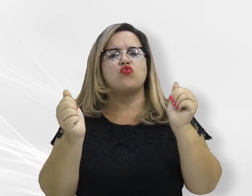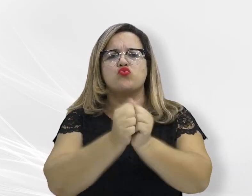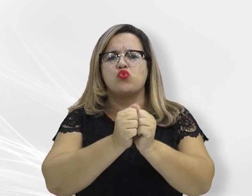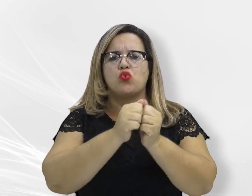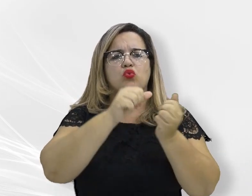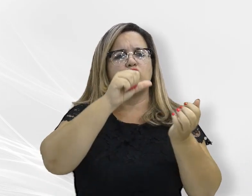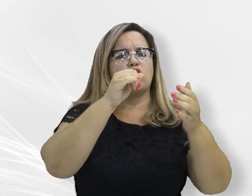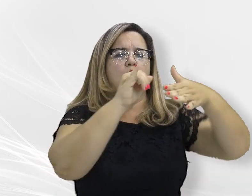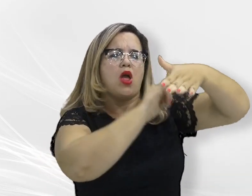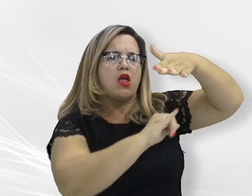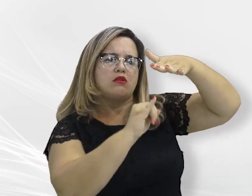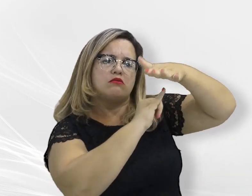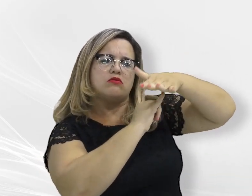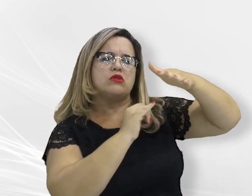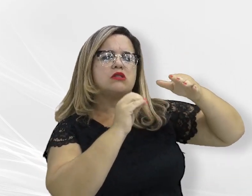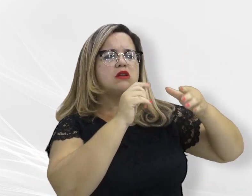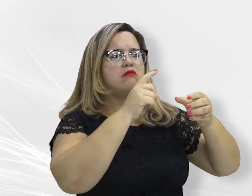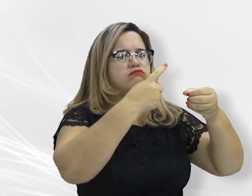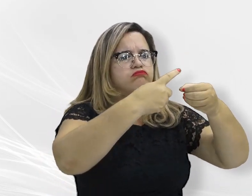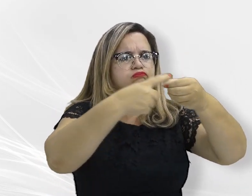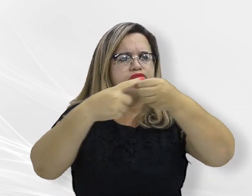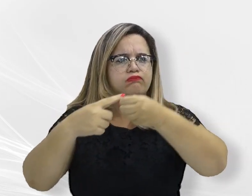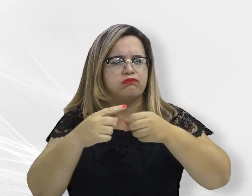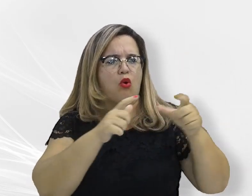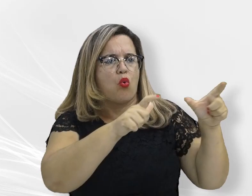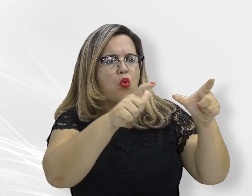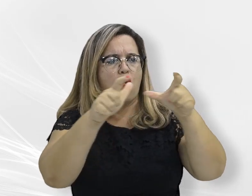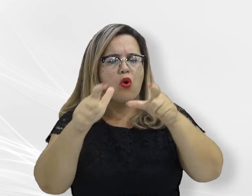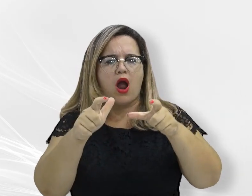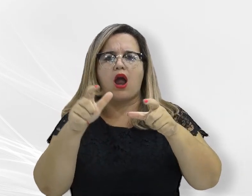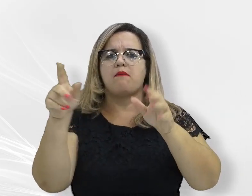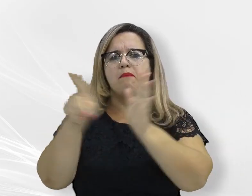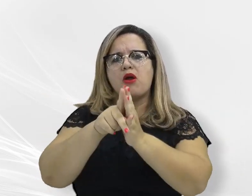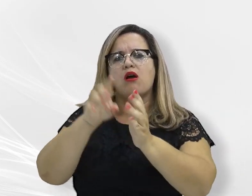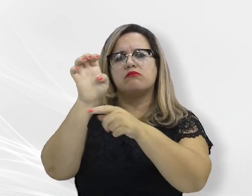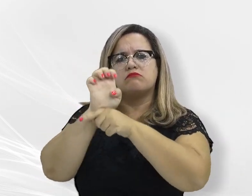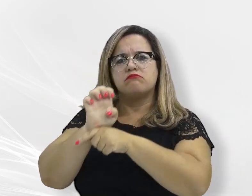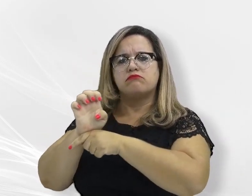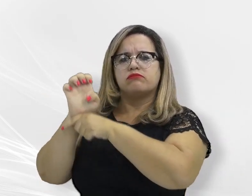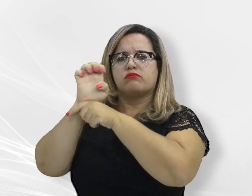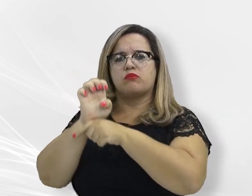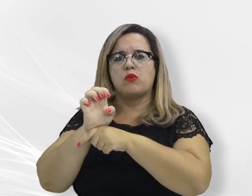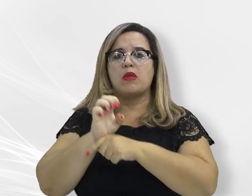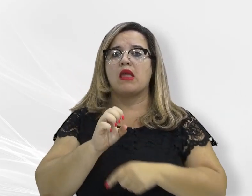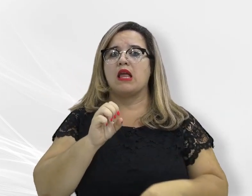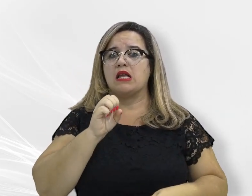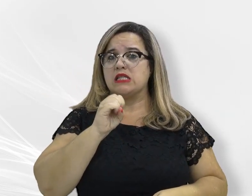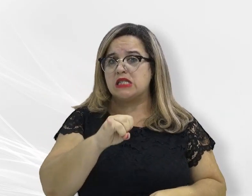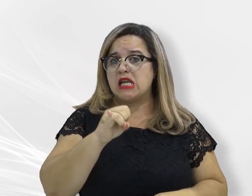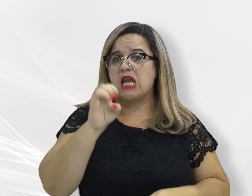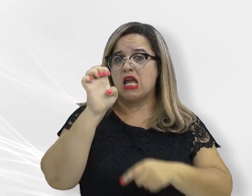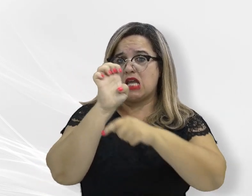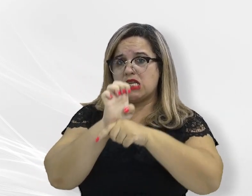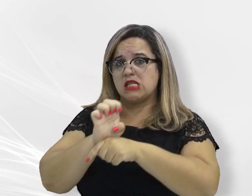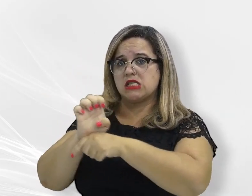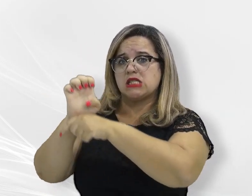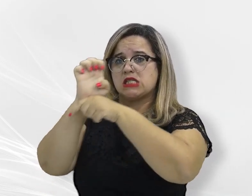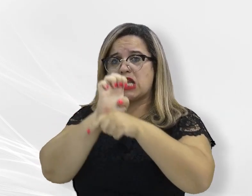fundamentais para apresentarmos resultados positivos ao estado. Não existe um estado forte se as suas instituições não estiverem